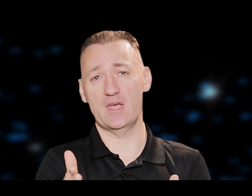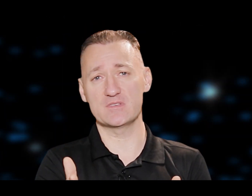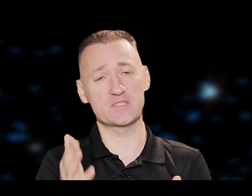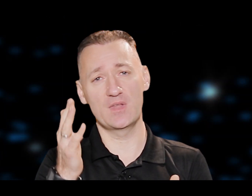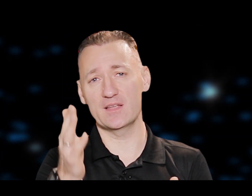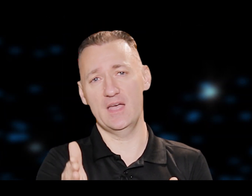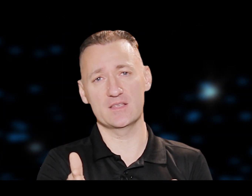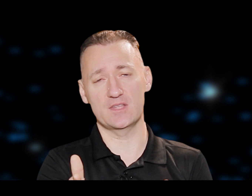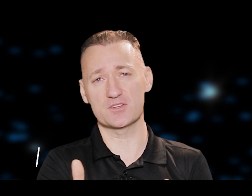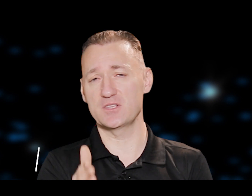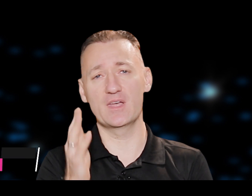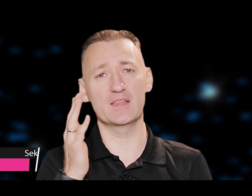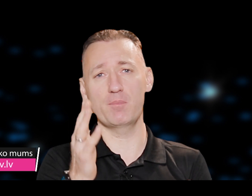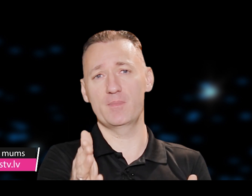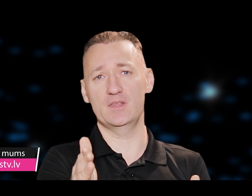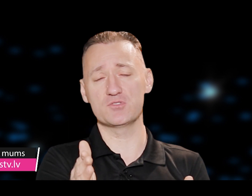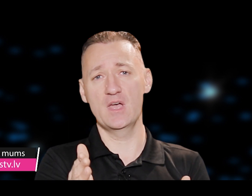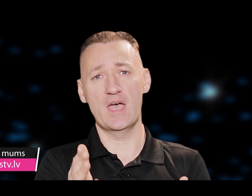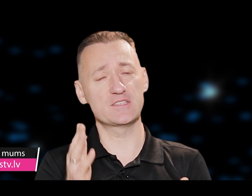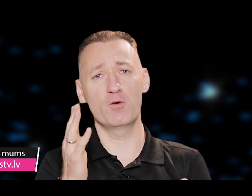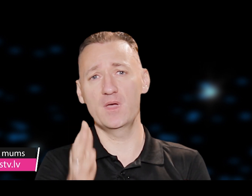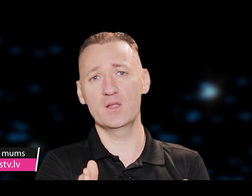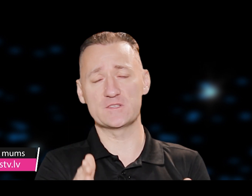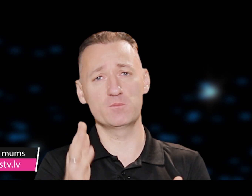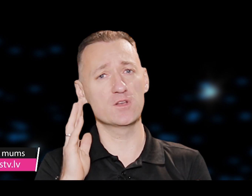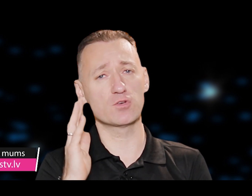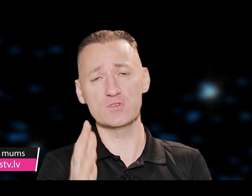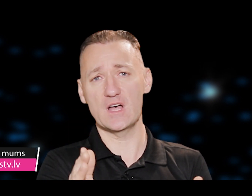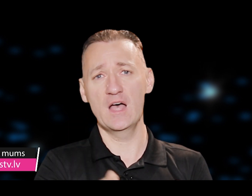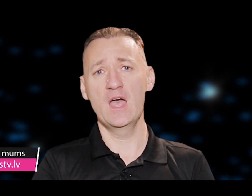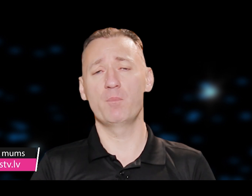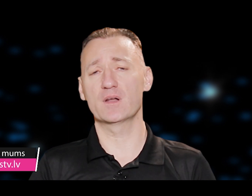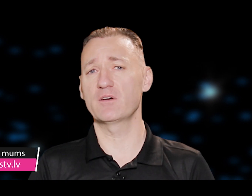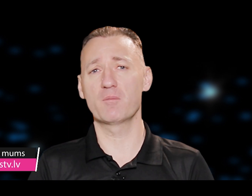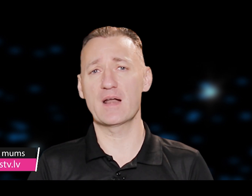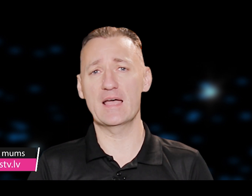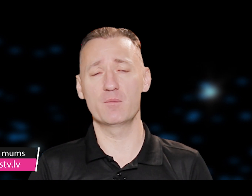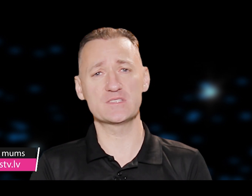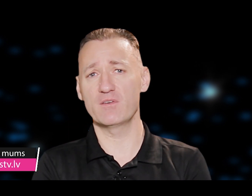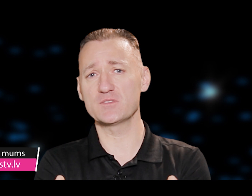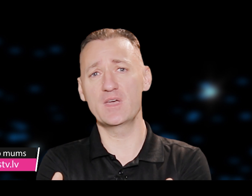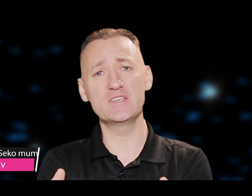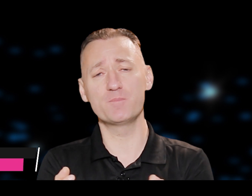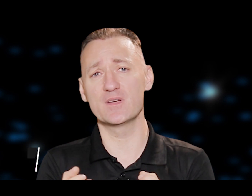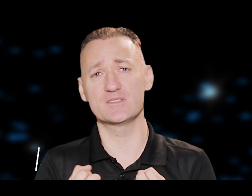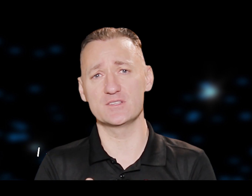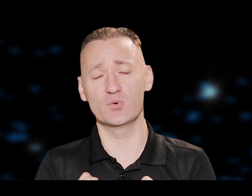tevis. Es tevi nekad neācstāšu, es tevi nekad nepamietīšu. Es tevi mīl, es miru skrustā par taviem grēkiem. Es tevi esmu izpircis un